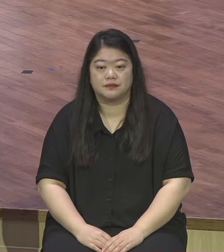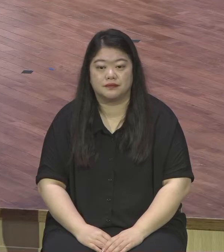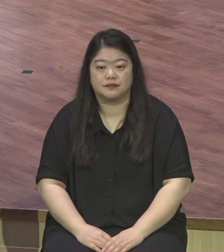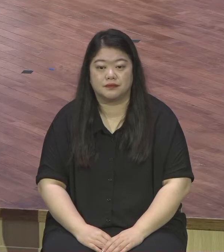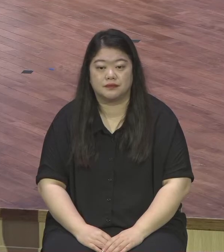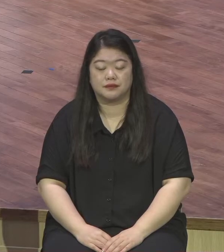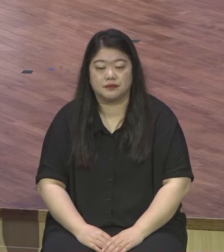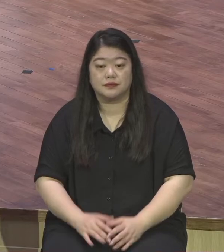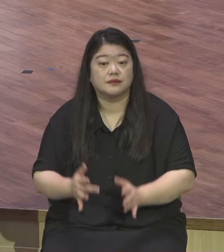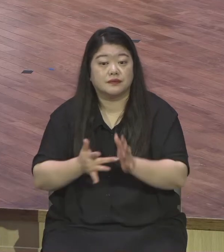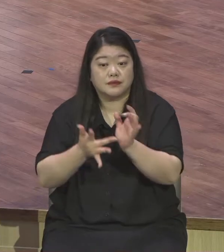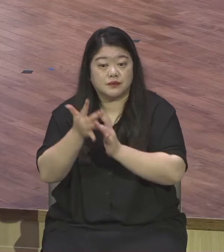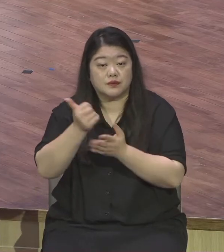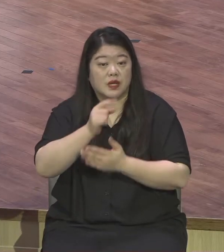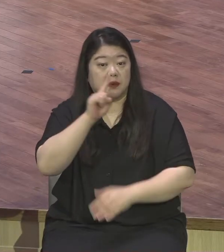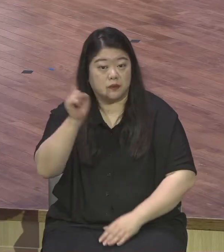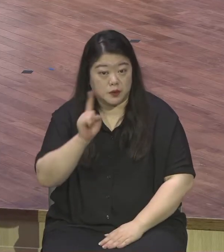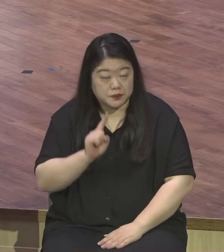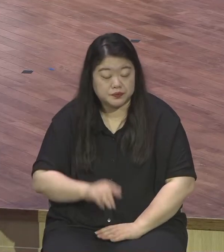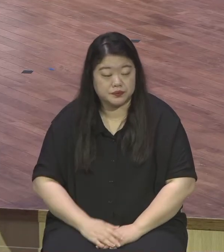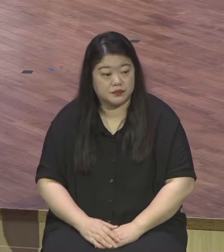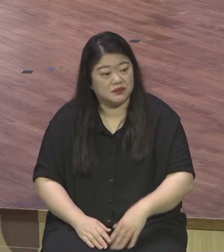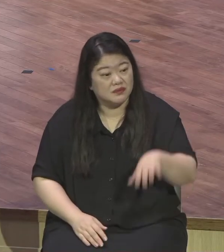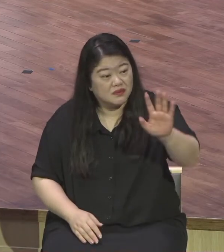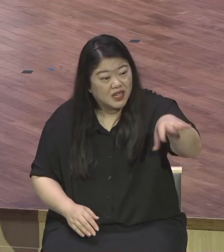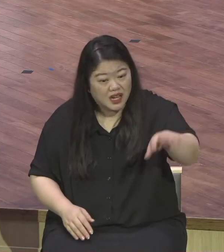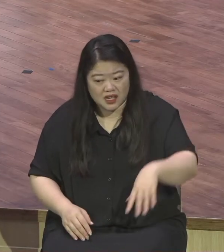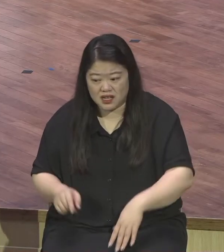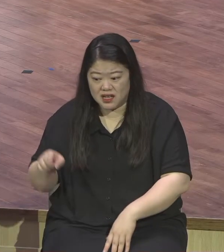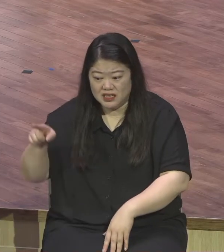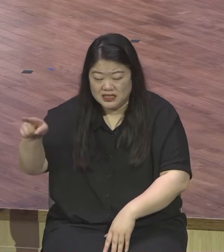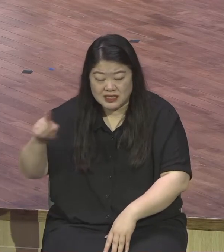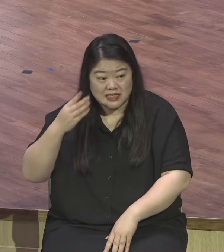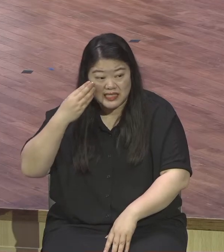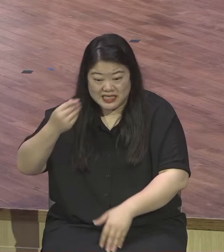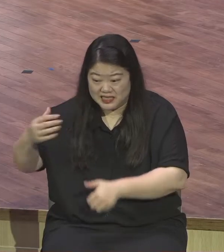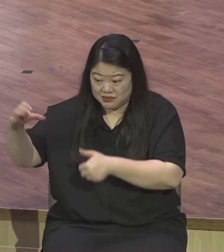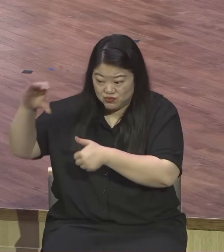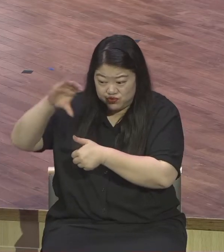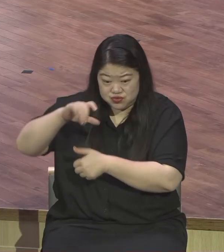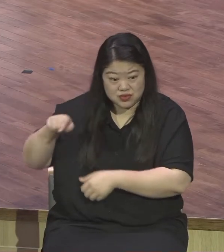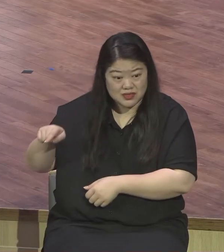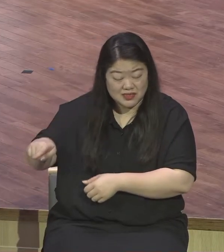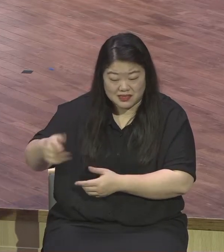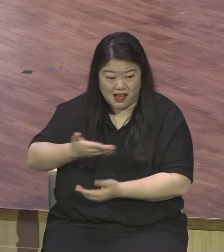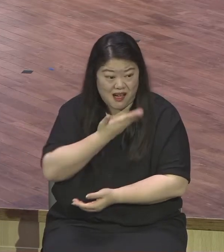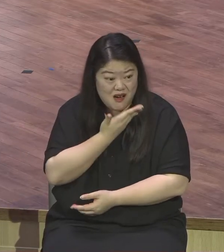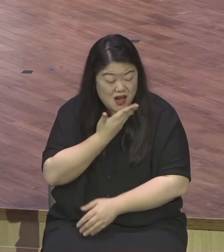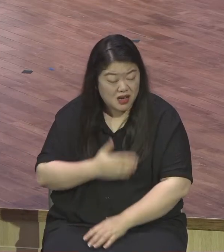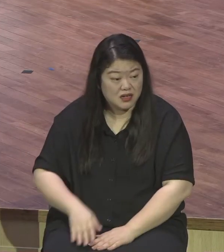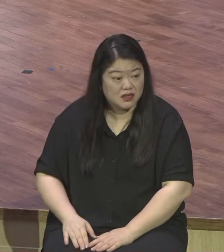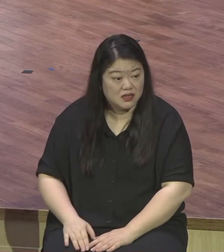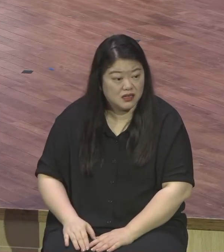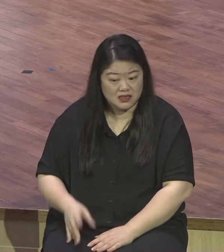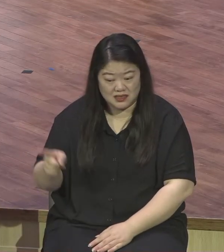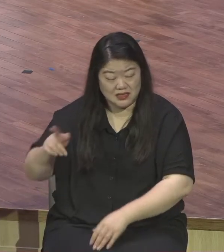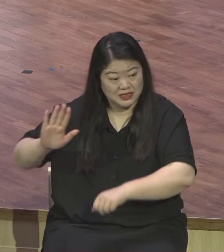예수님에게는 좋은 일이라고 흡의가 아니라고 좋은 일이라고 단순히 좋다는 말을